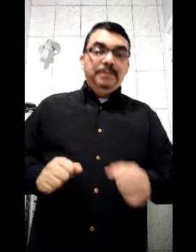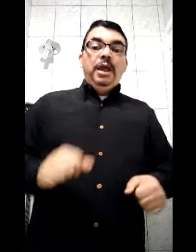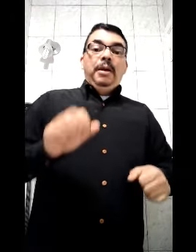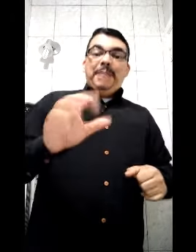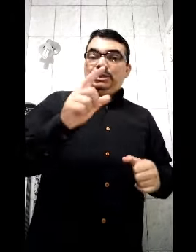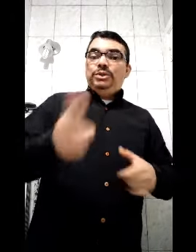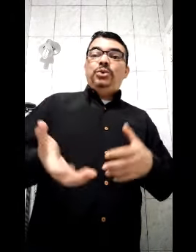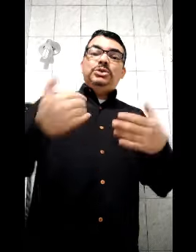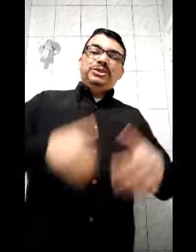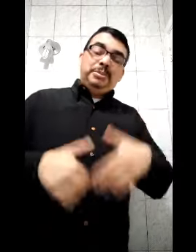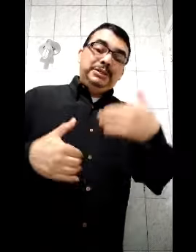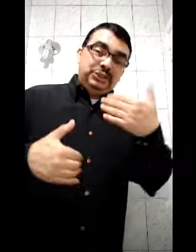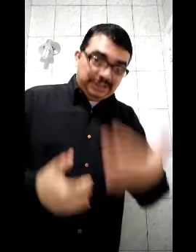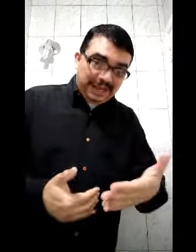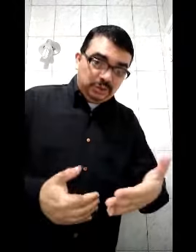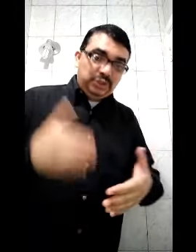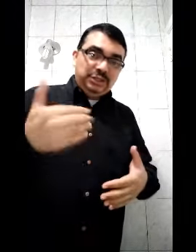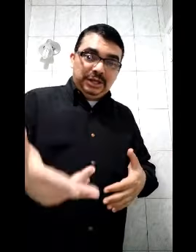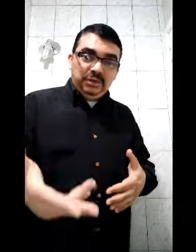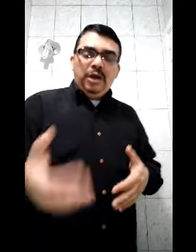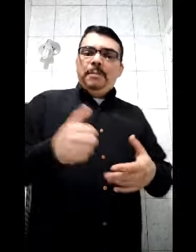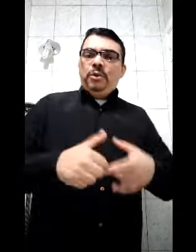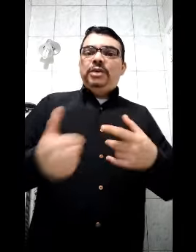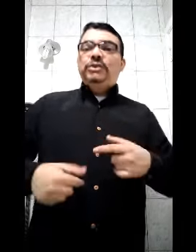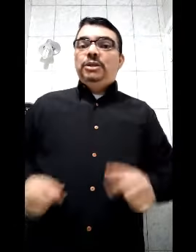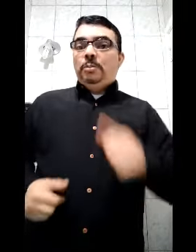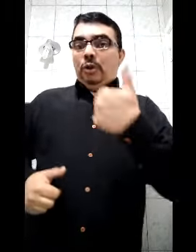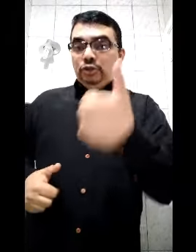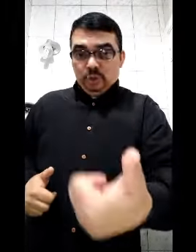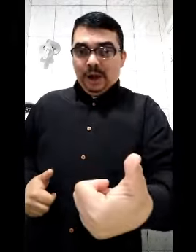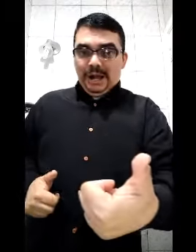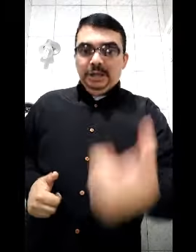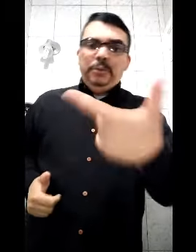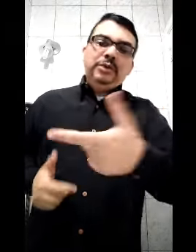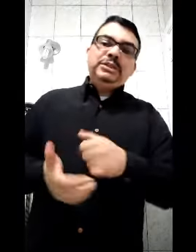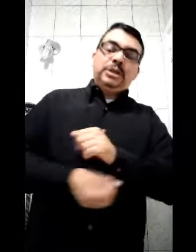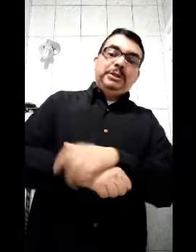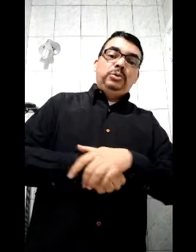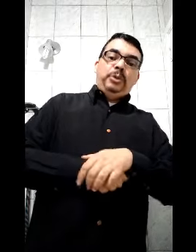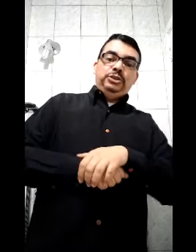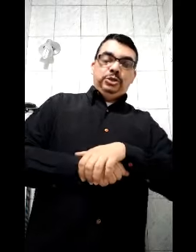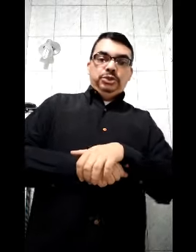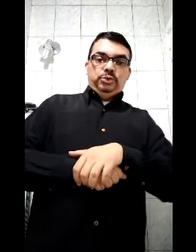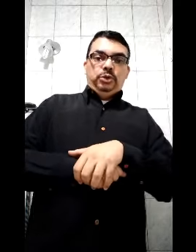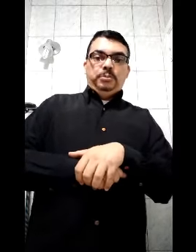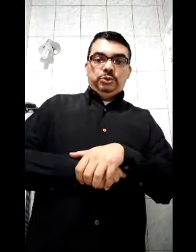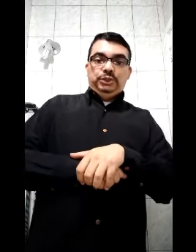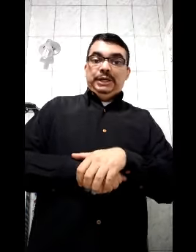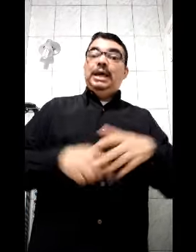Mas outra coisa que eu acho também chato, estranho, porque você não pode doar e porque você também não pode deduzir o seu imposto de renda.